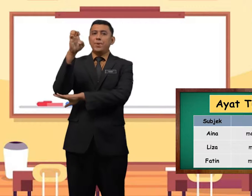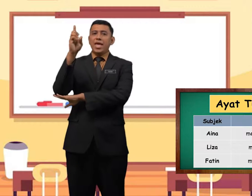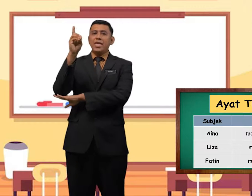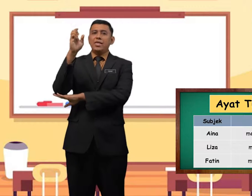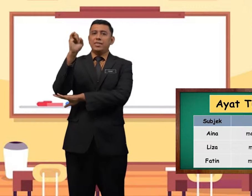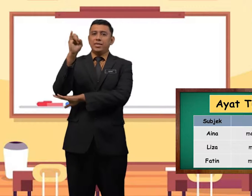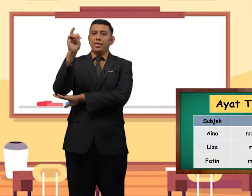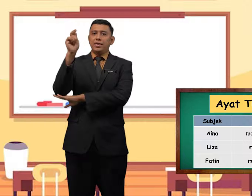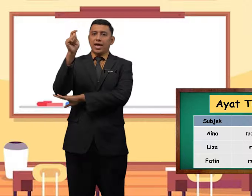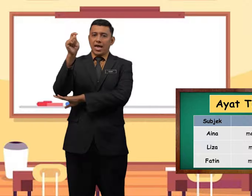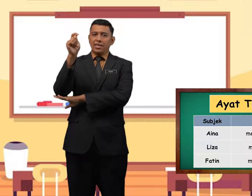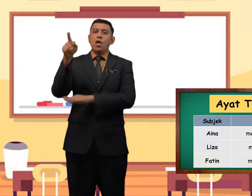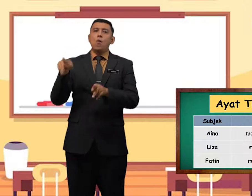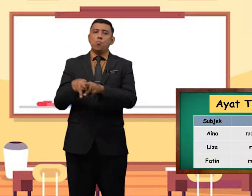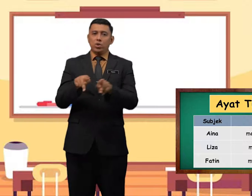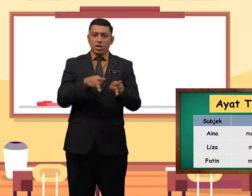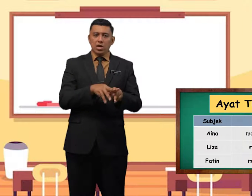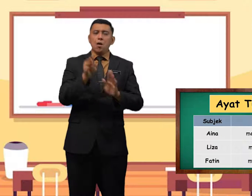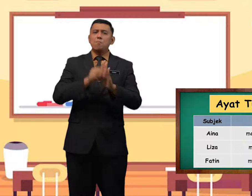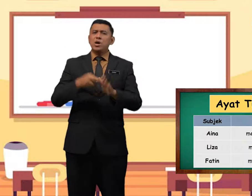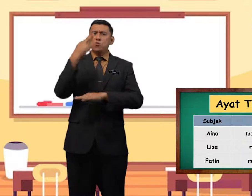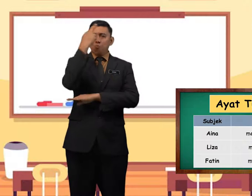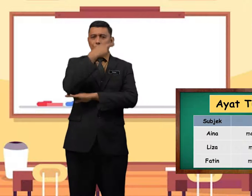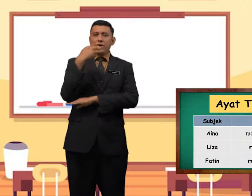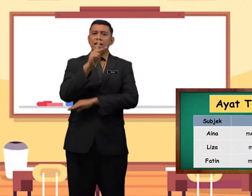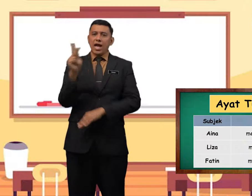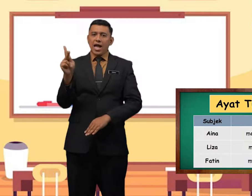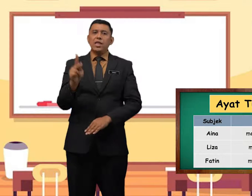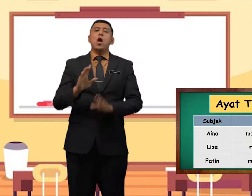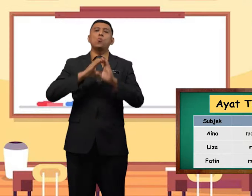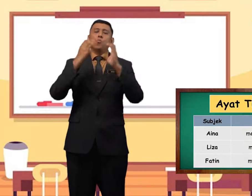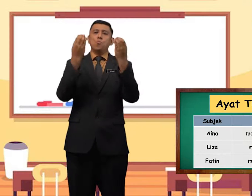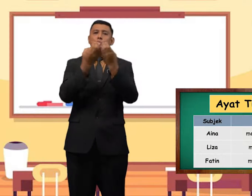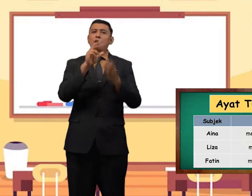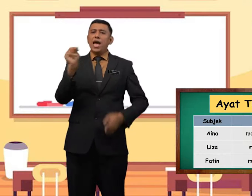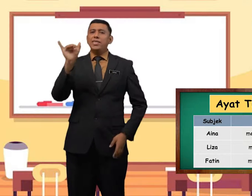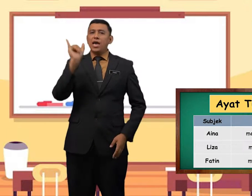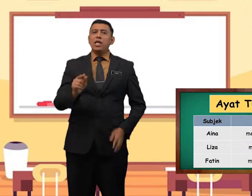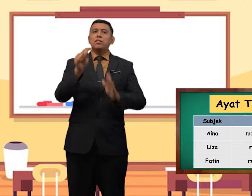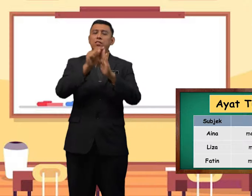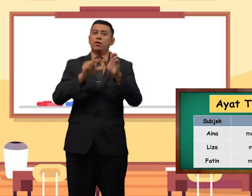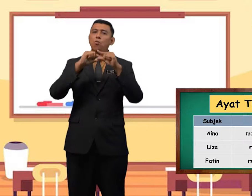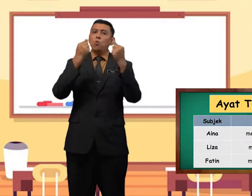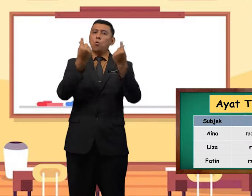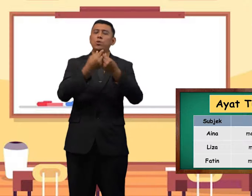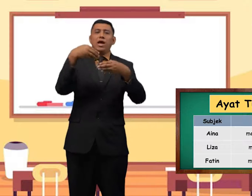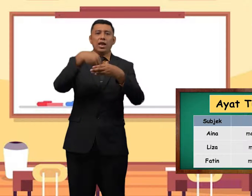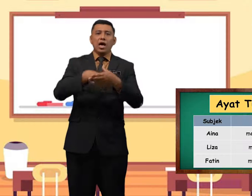predikat pula merupakan kumpulan yang tergolong dalam